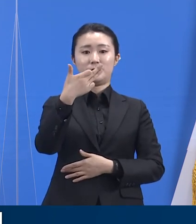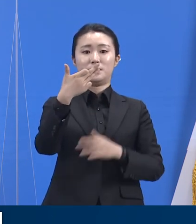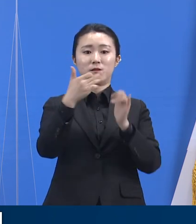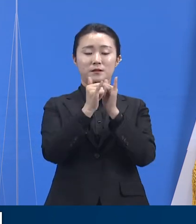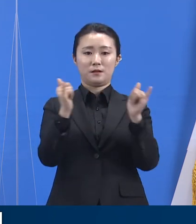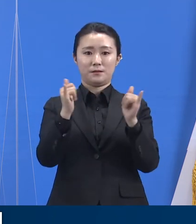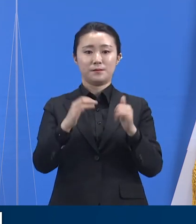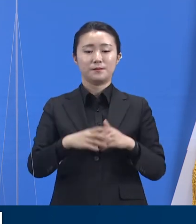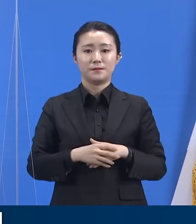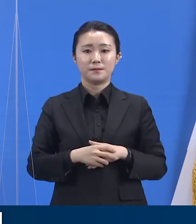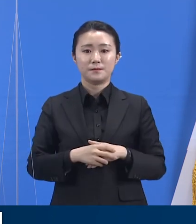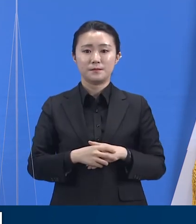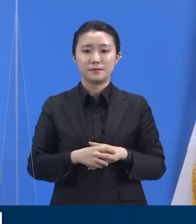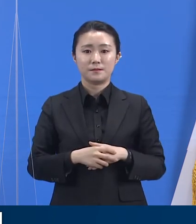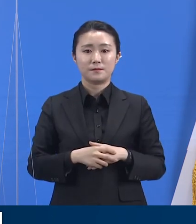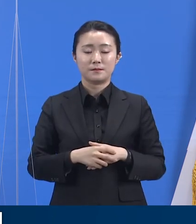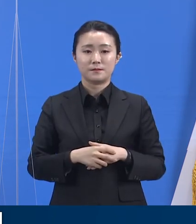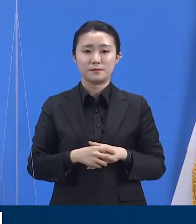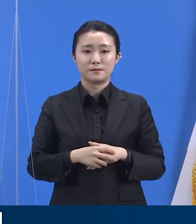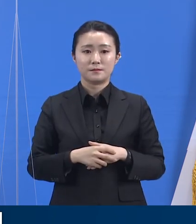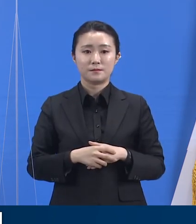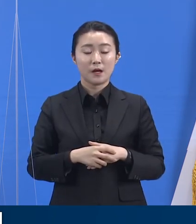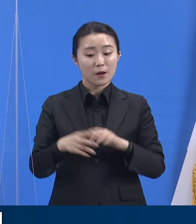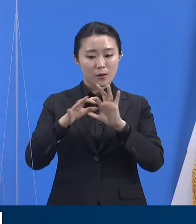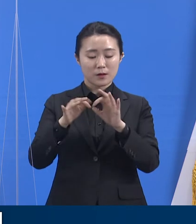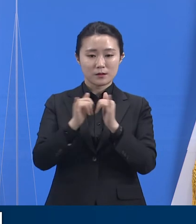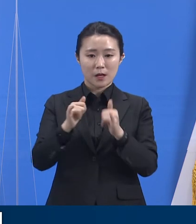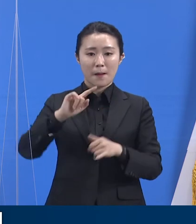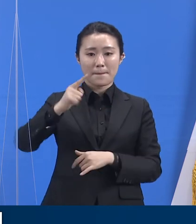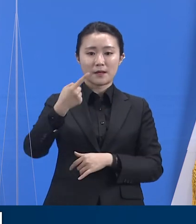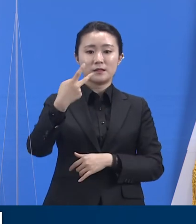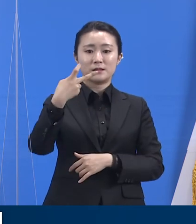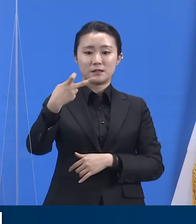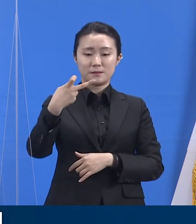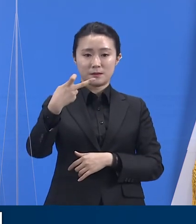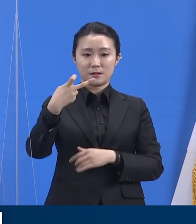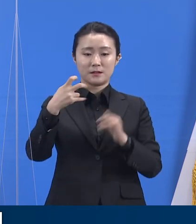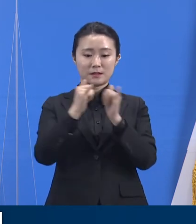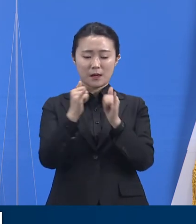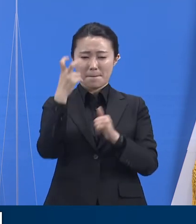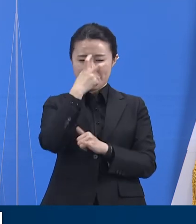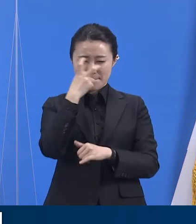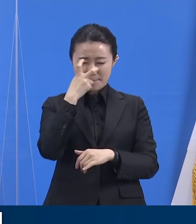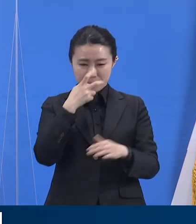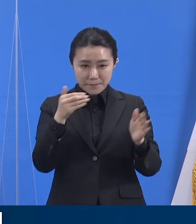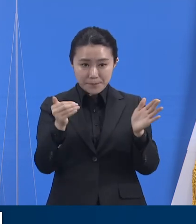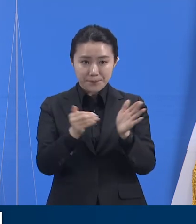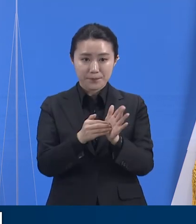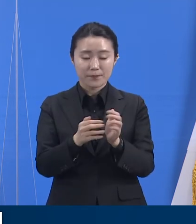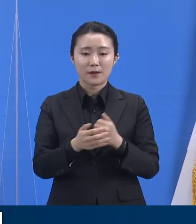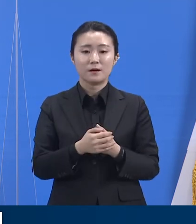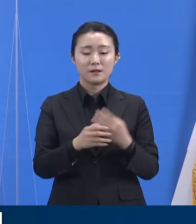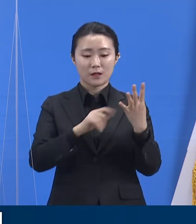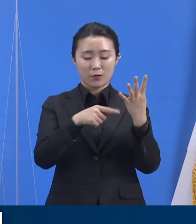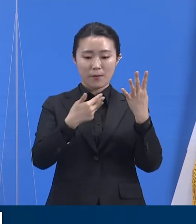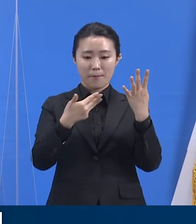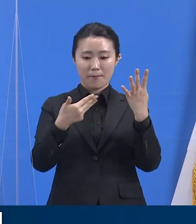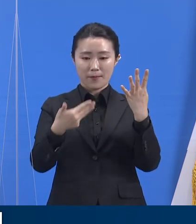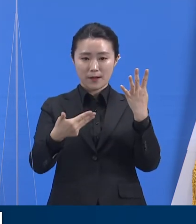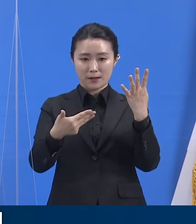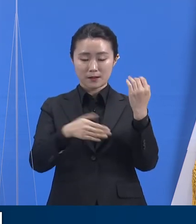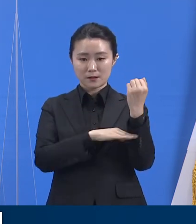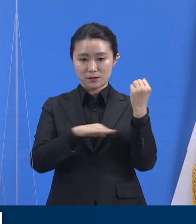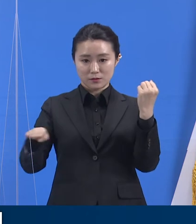제조업체와 어린이집 관계련자 총 112명에 대해 일제검사를 실시했고 8일 0시 기준 업체 직원